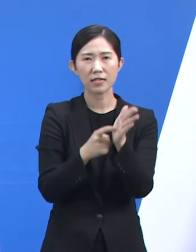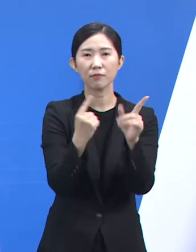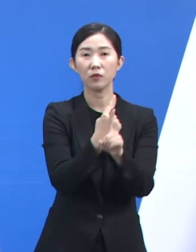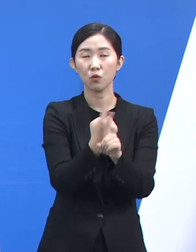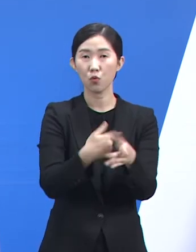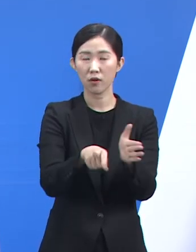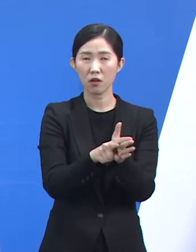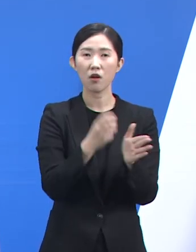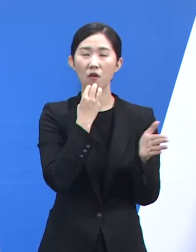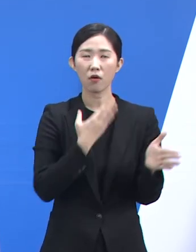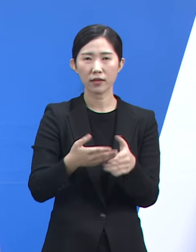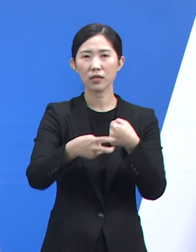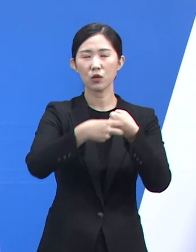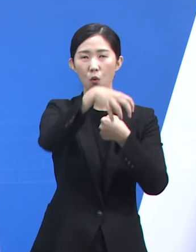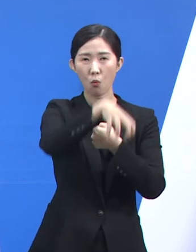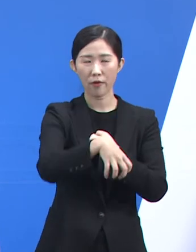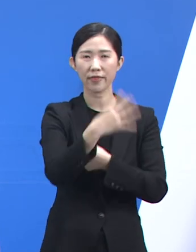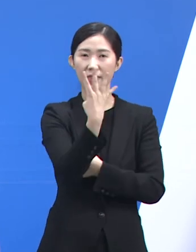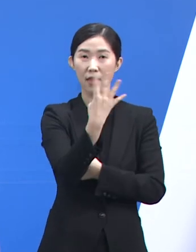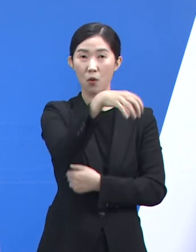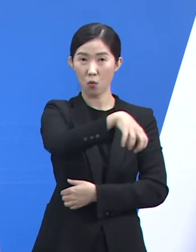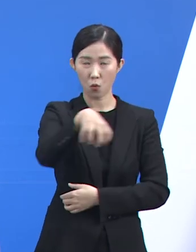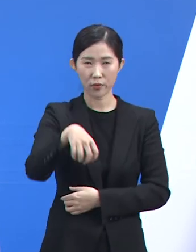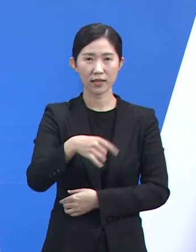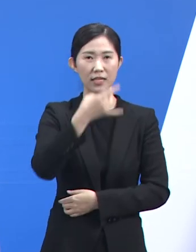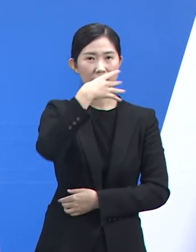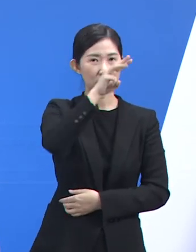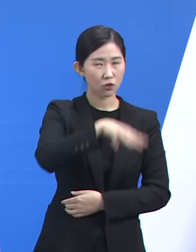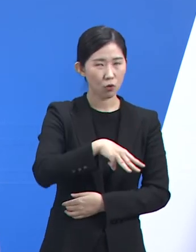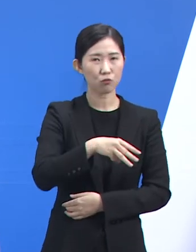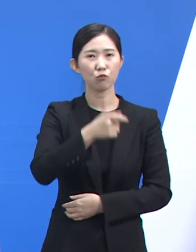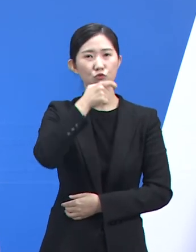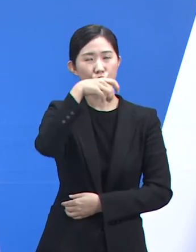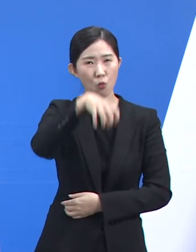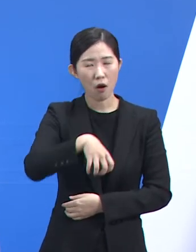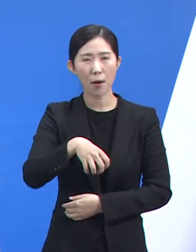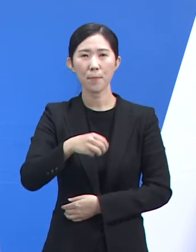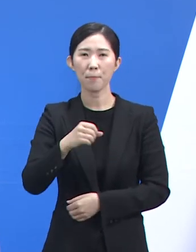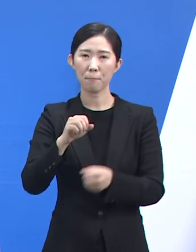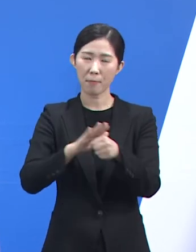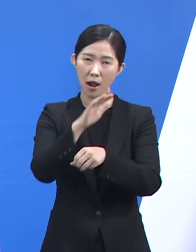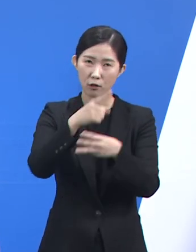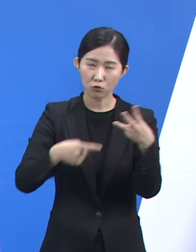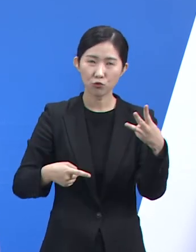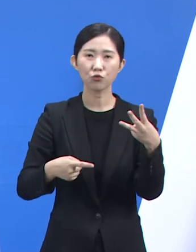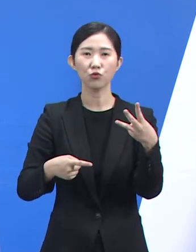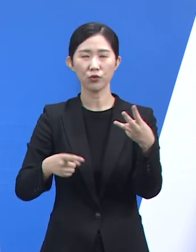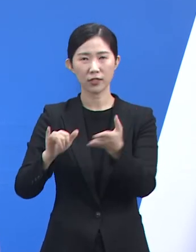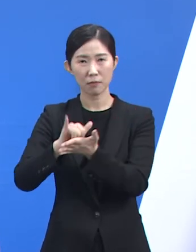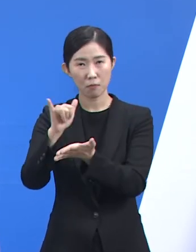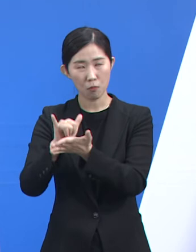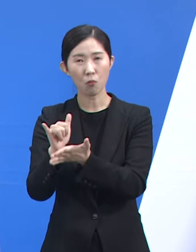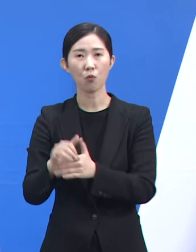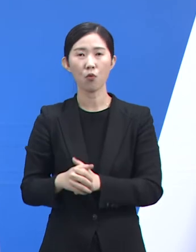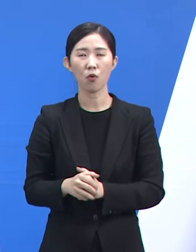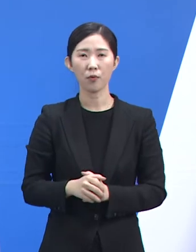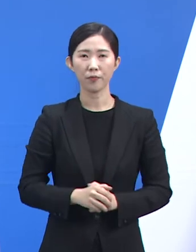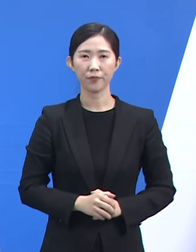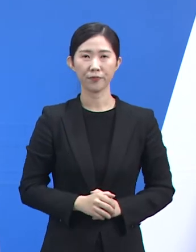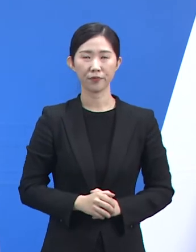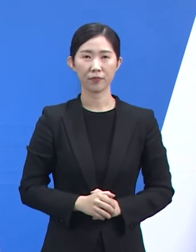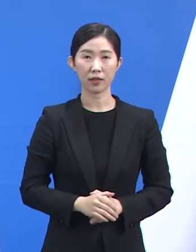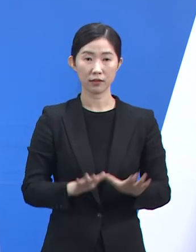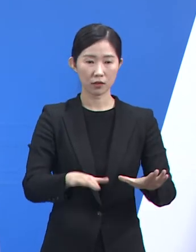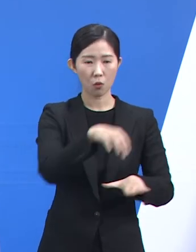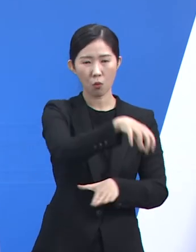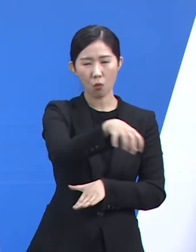의료원 4개 병원, 이천 수원 파주 어정부 병원과 김포우리병원, 남양주 한양병원, 평택파괴병원